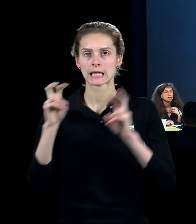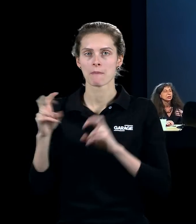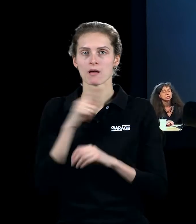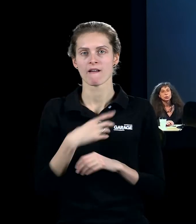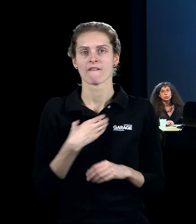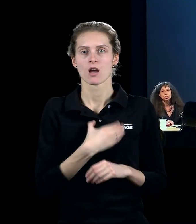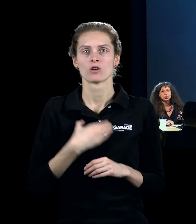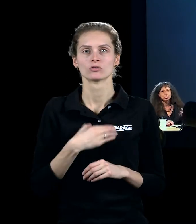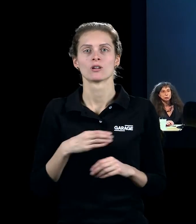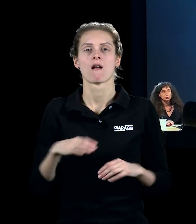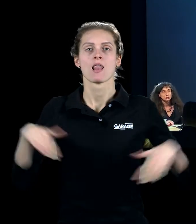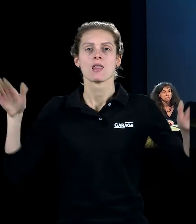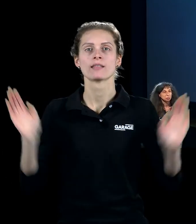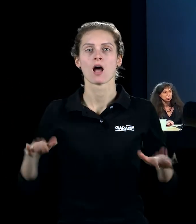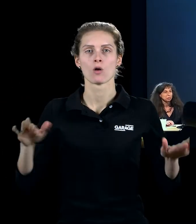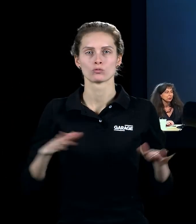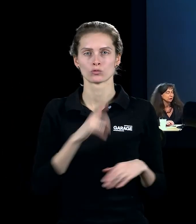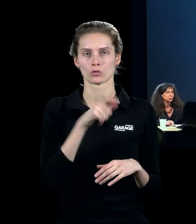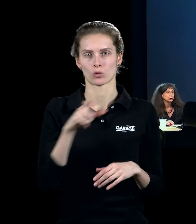будет важна, летающие люди для него уже...